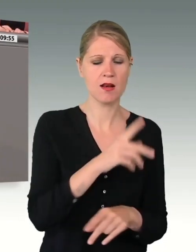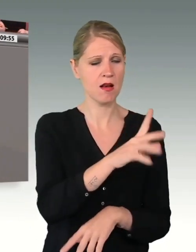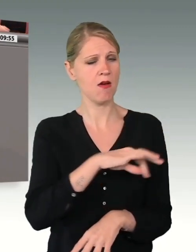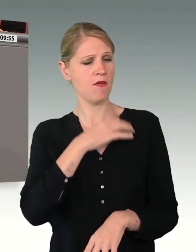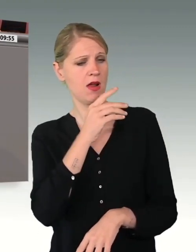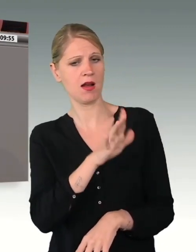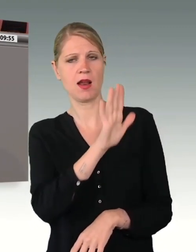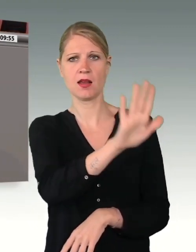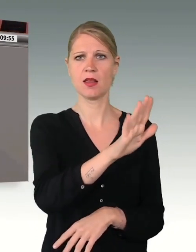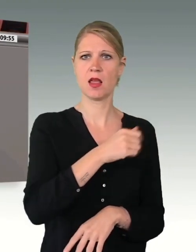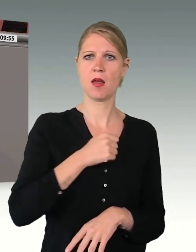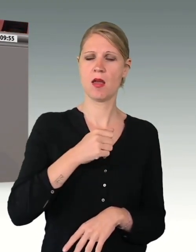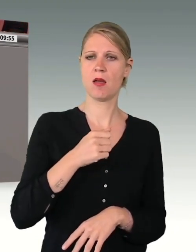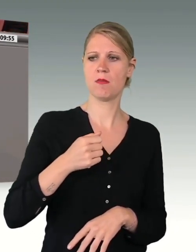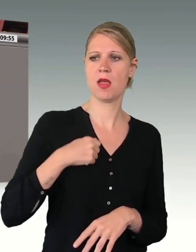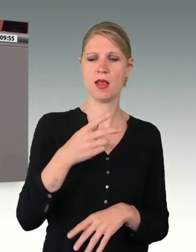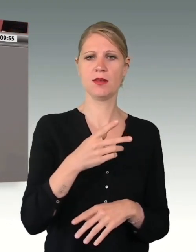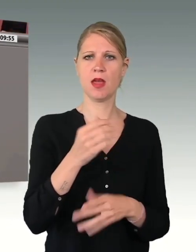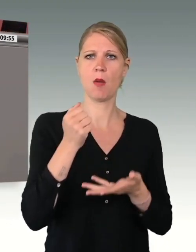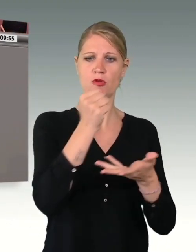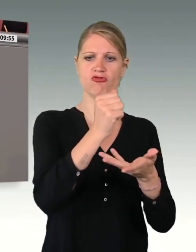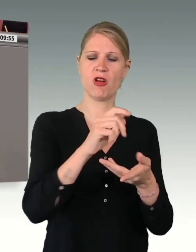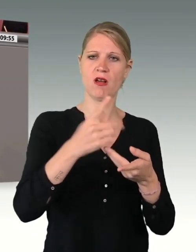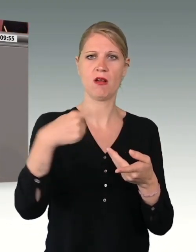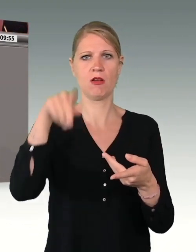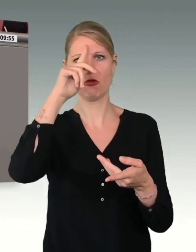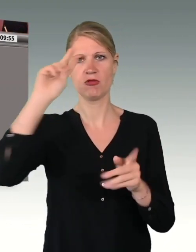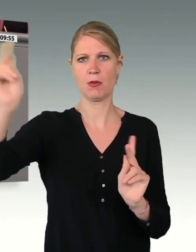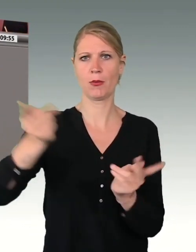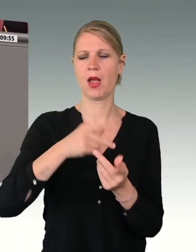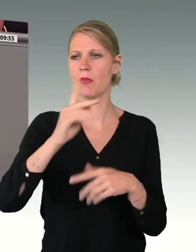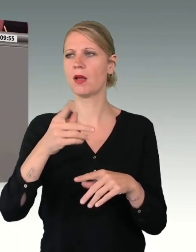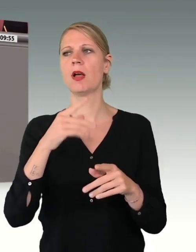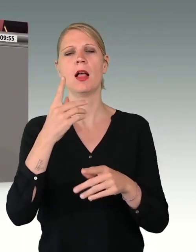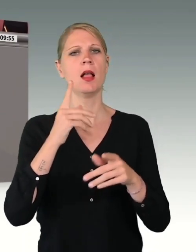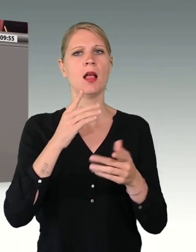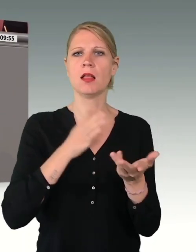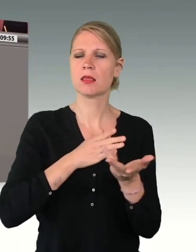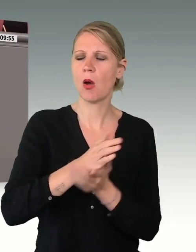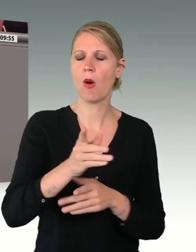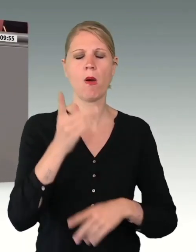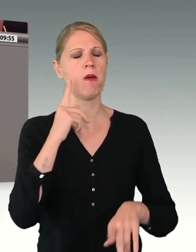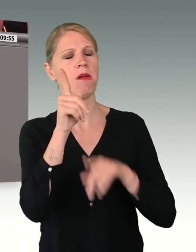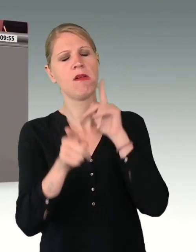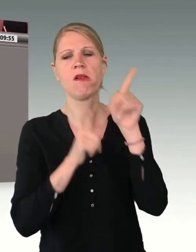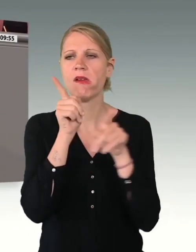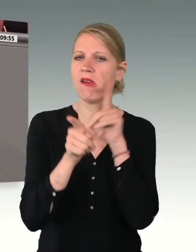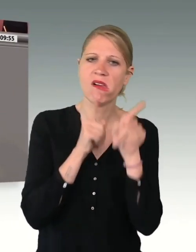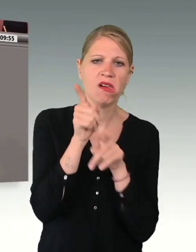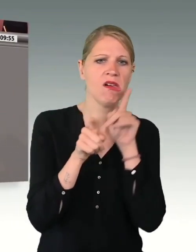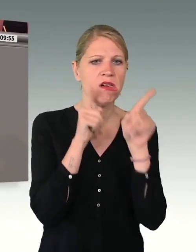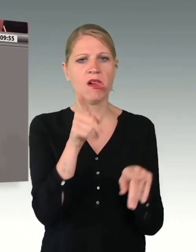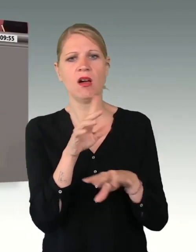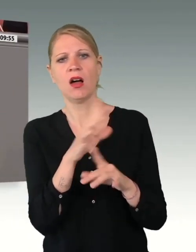aber da gibt es kein Dauermantra und Lamentieren über die Medien, über Panzer, die nicht geradeaus fahren und Gewehre, die nicht geradeaus schießen.